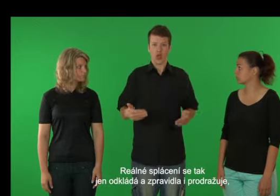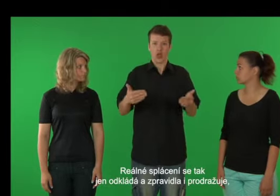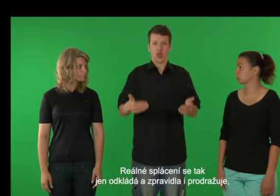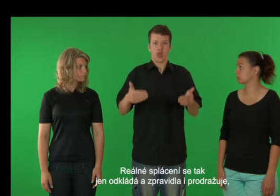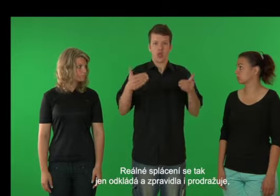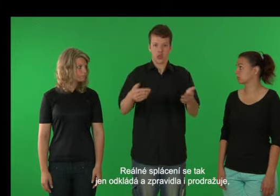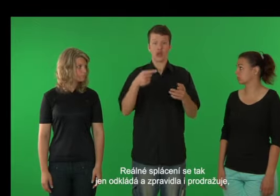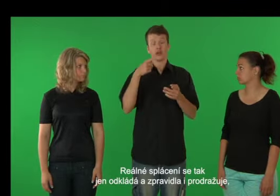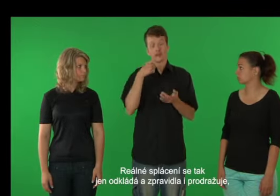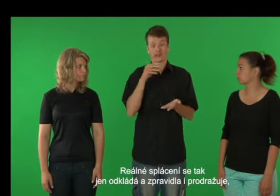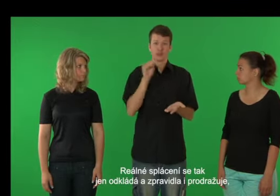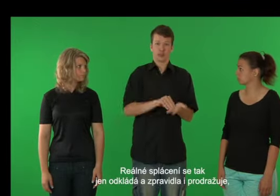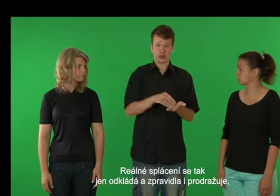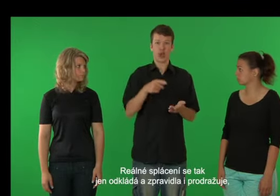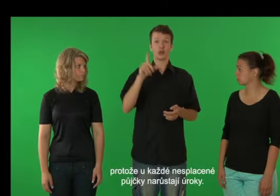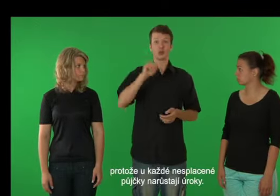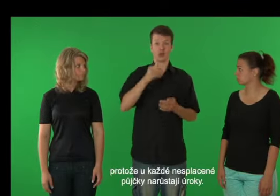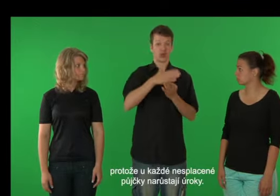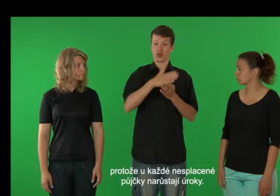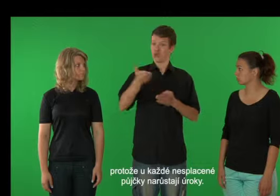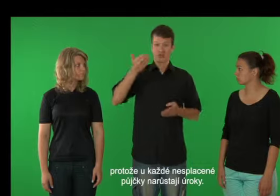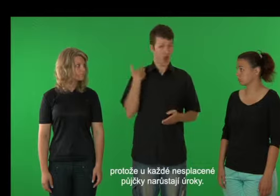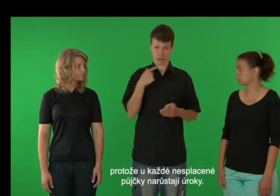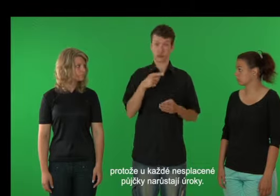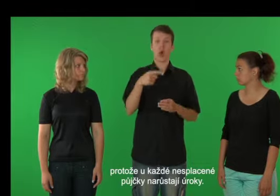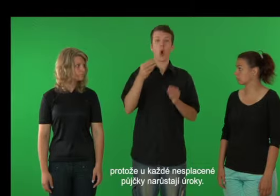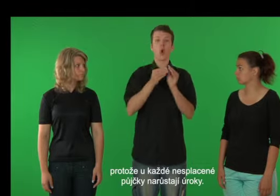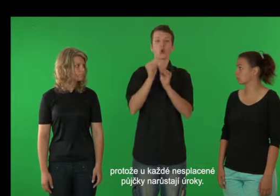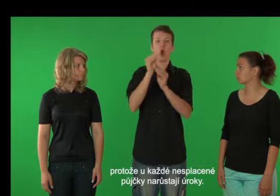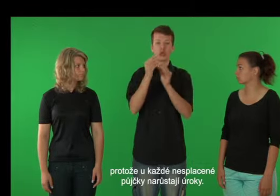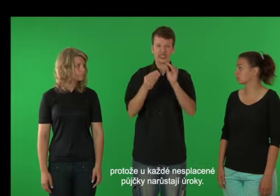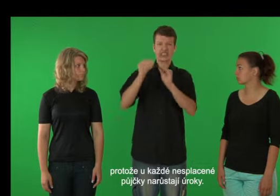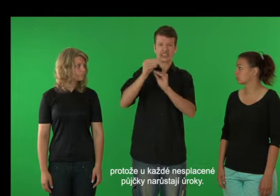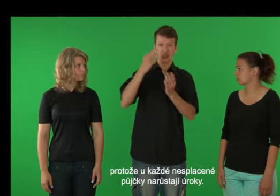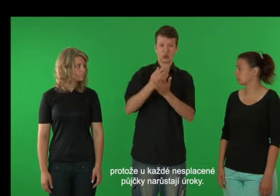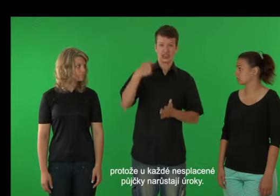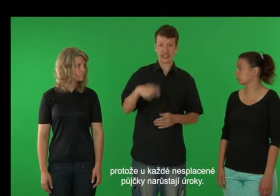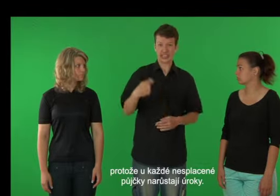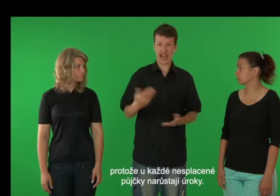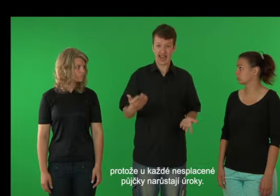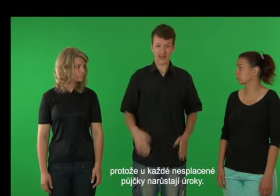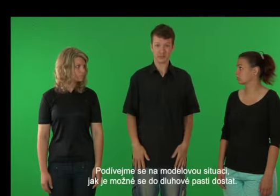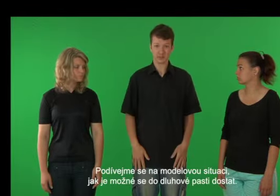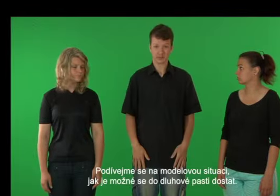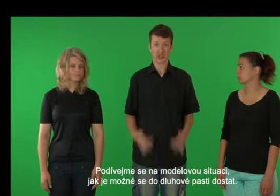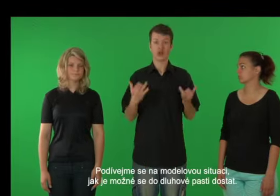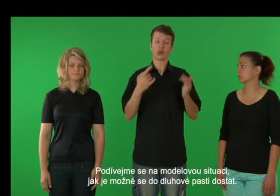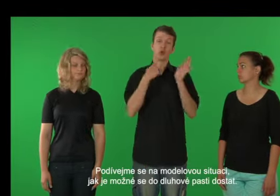z pravidla i prodražuje, protože u každé nesplacené půjčky narůstají úroky. Podívejme se na modelovou situaci, jak je možné se do dluhové pasti dostat.